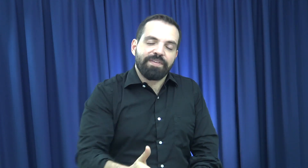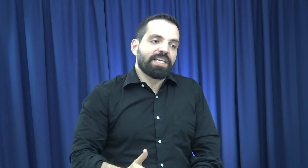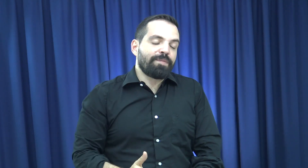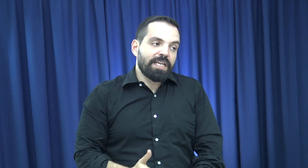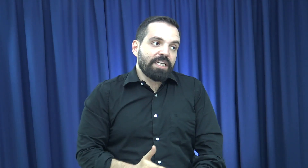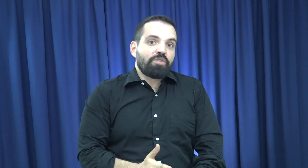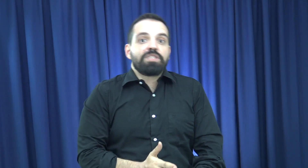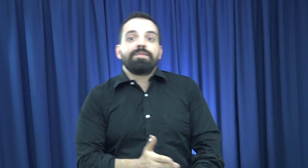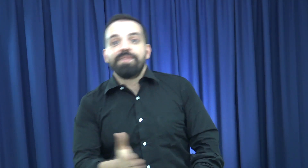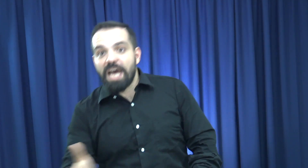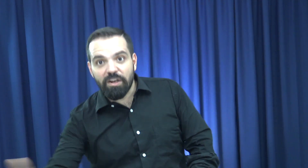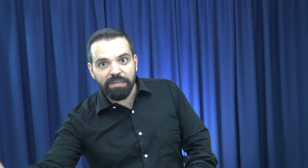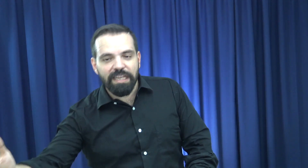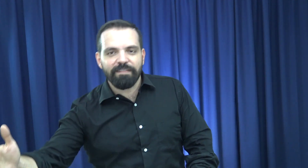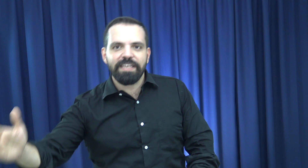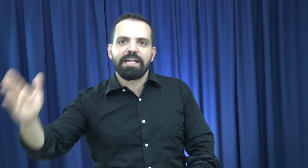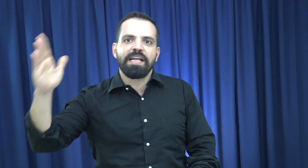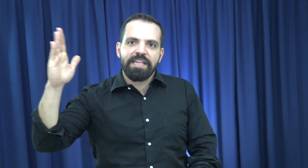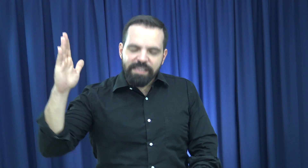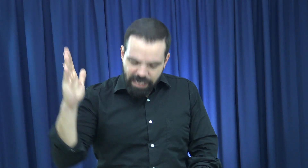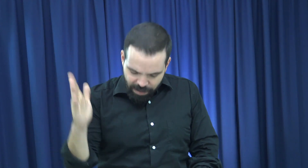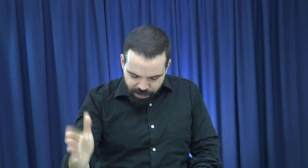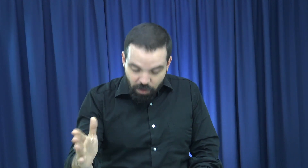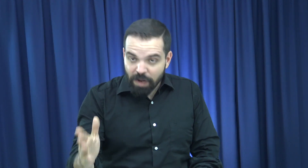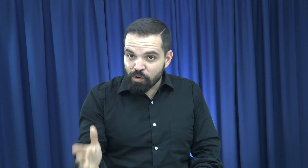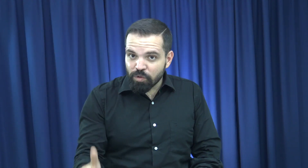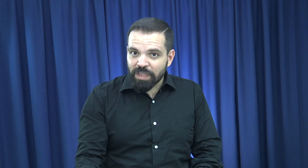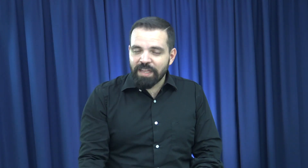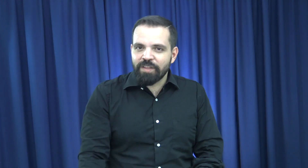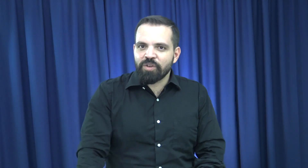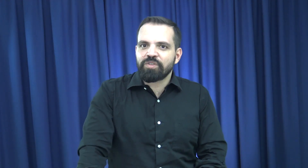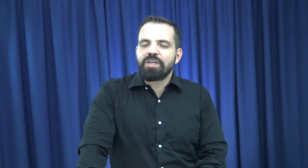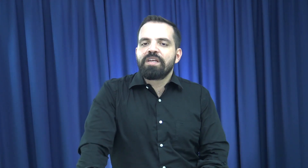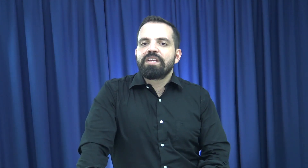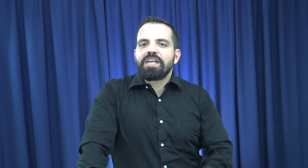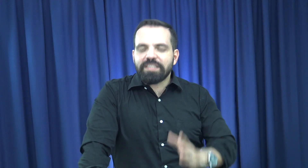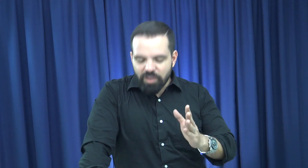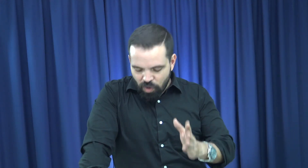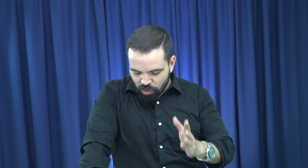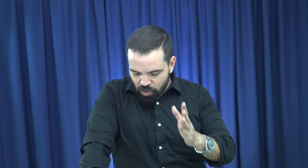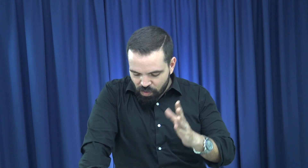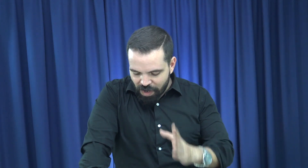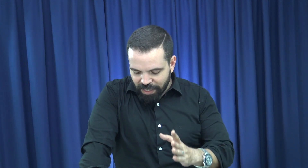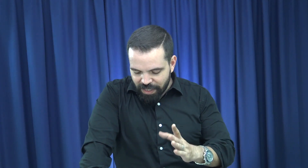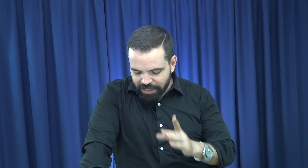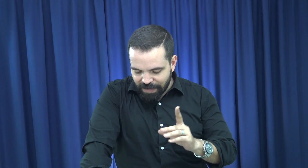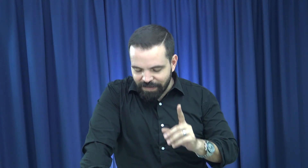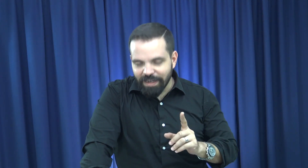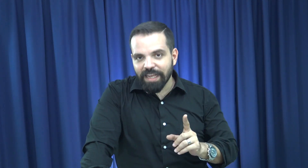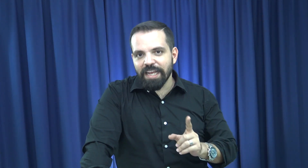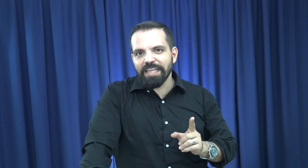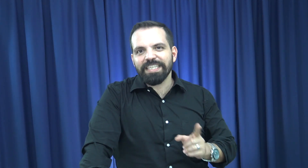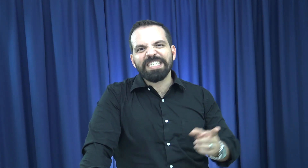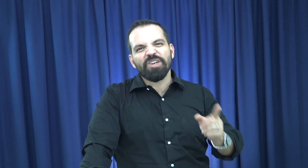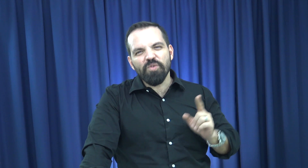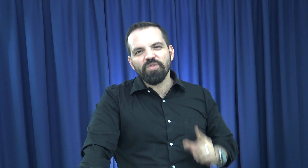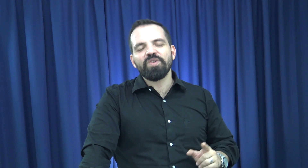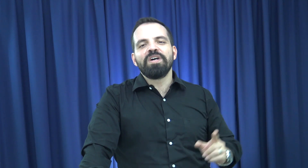fe. Que amenazan con desviar nuestra vida del camino de la voluntad de Dios. El Señor nos guarda. Dice la Biblia que Él es escudo